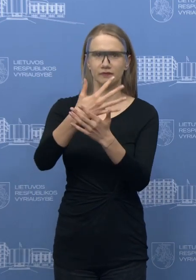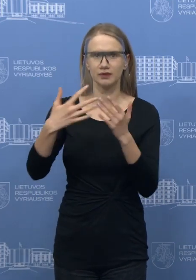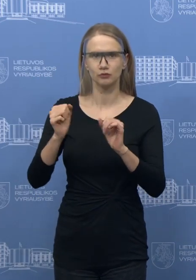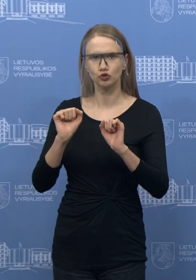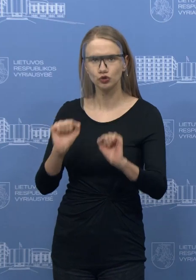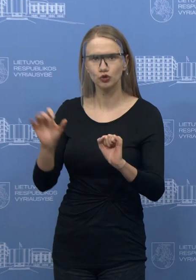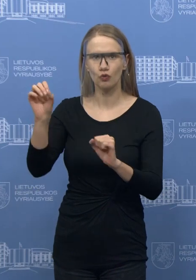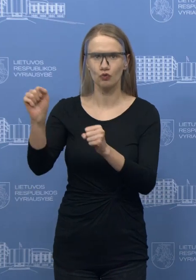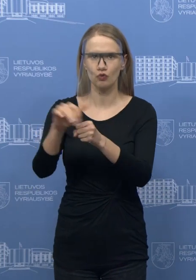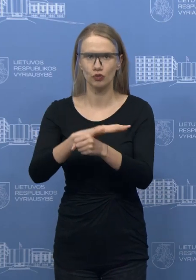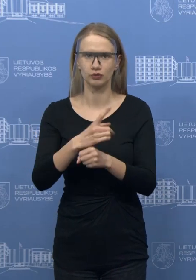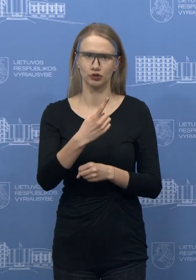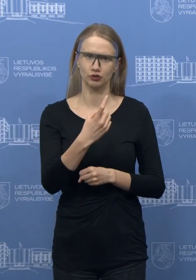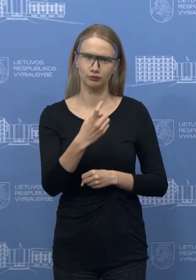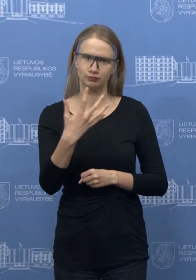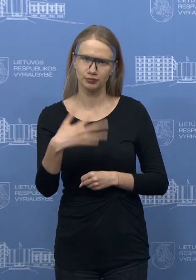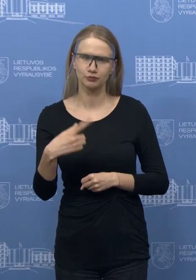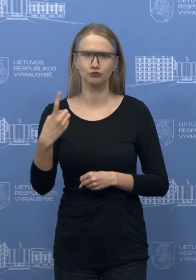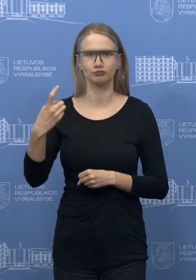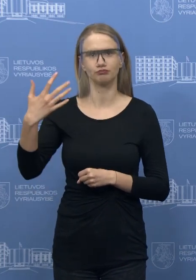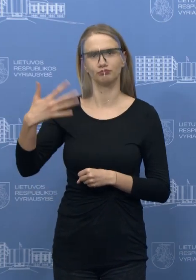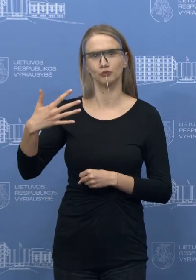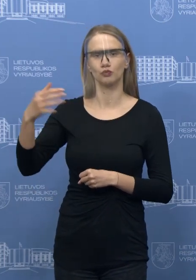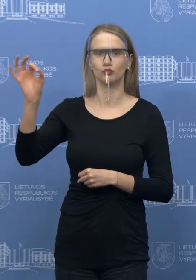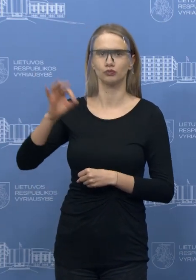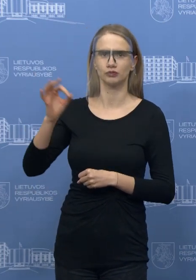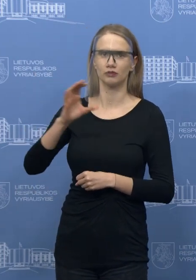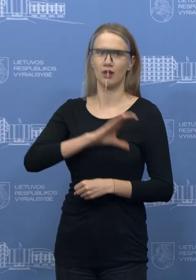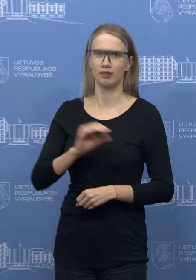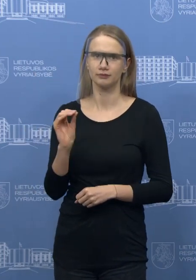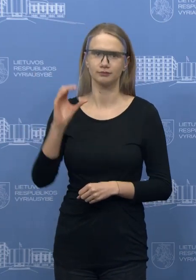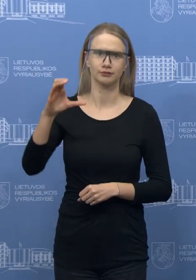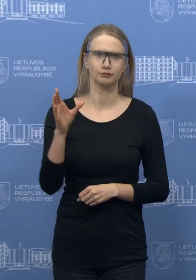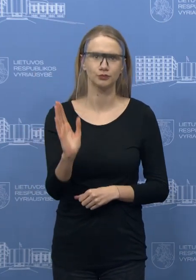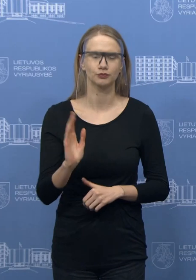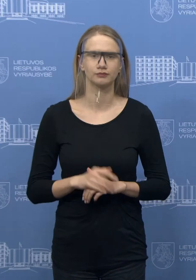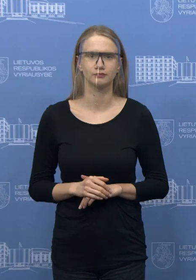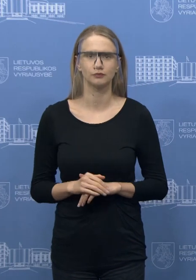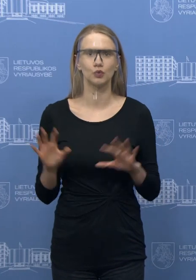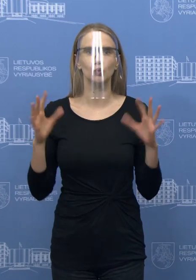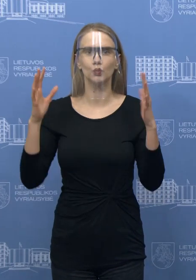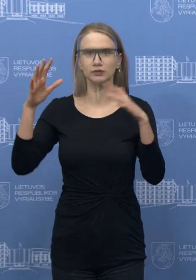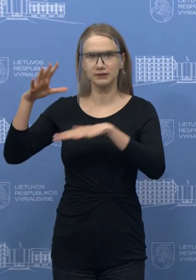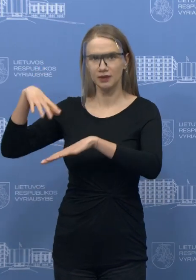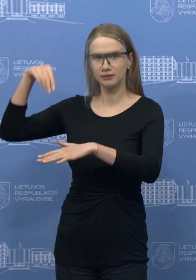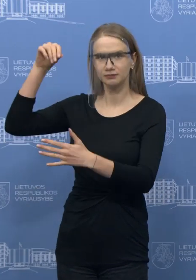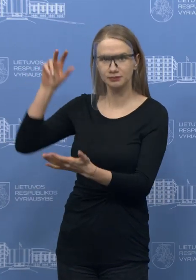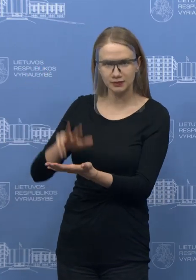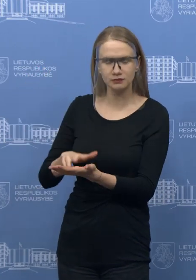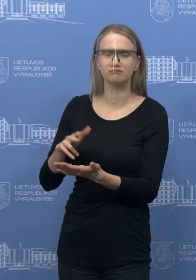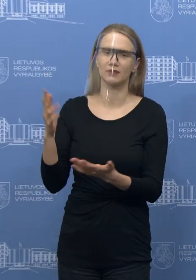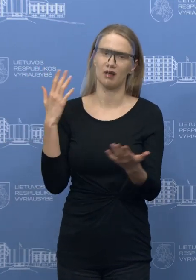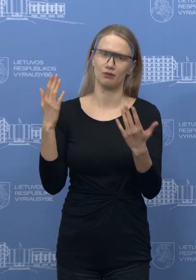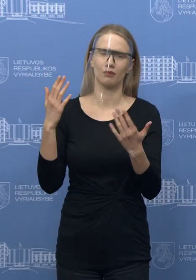50 iki 100 procentų atlyginimų galimybės padidinti. Klausimas, jeigu Seimas pritaras, o aš manau, kad tikrai